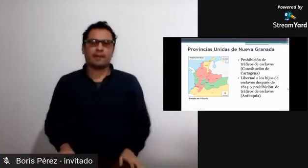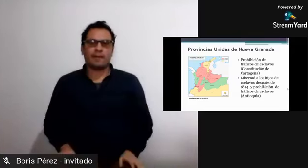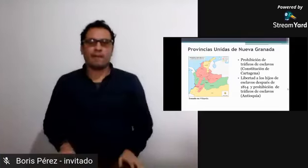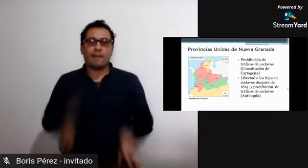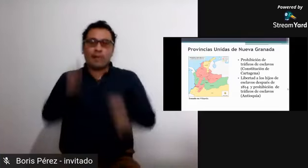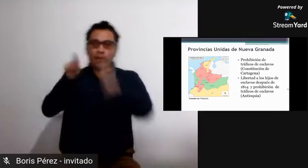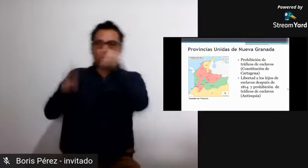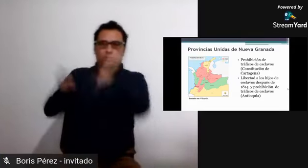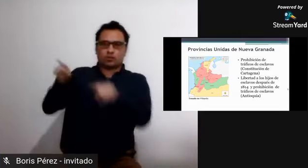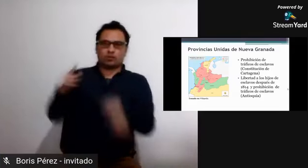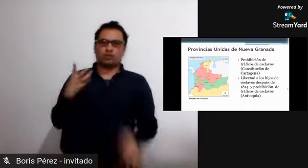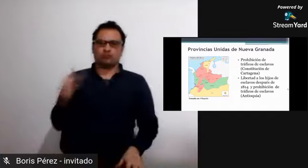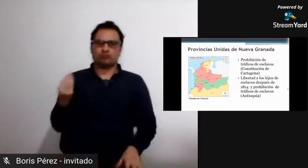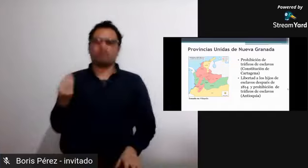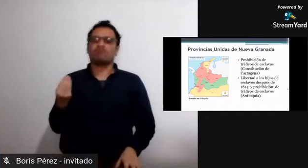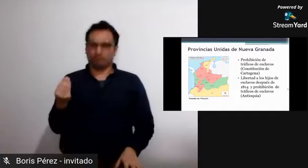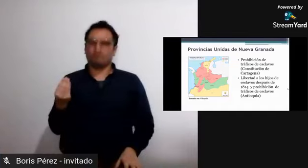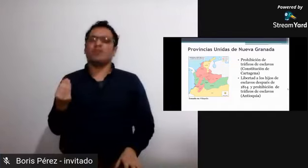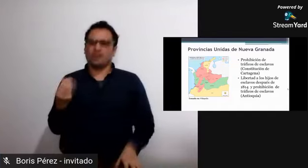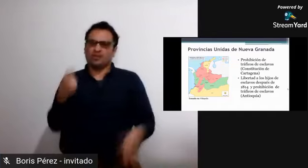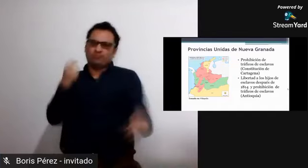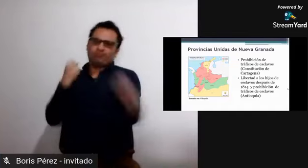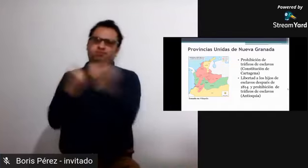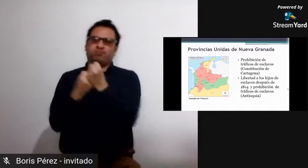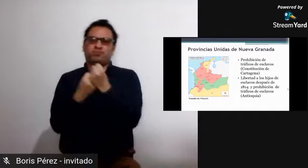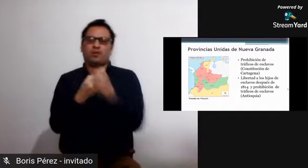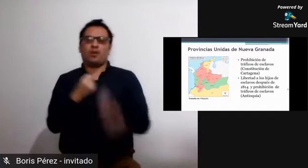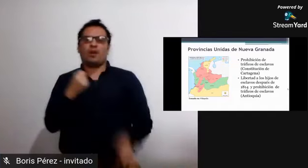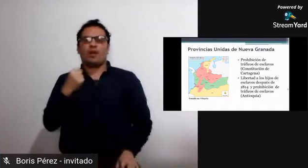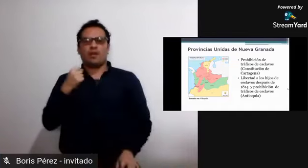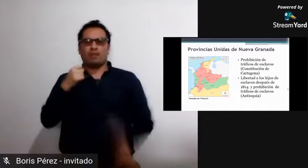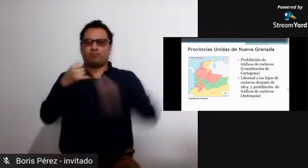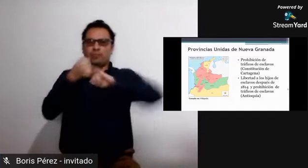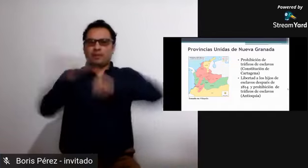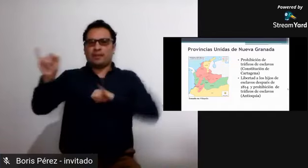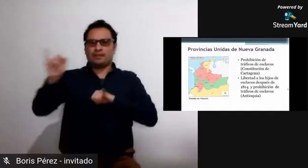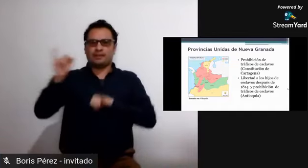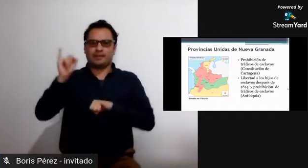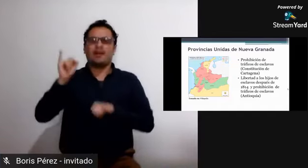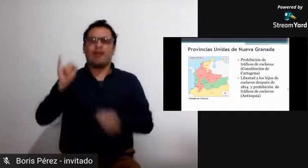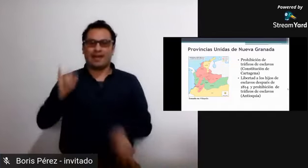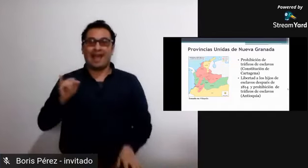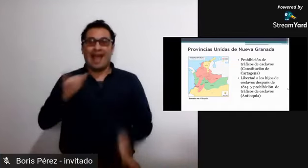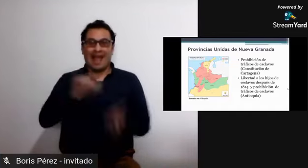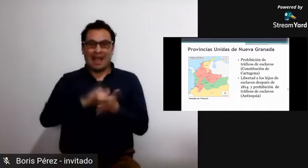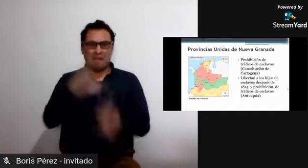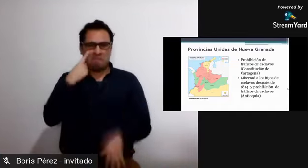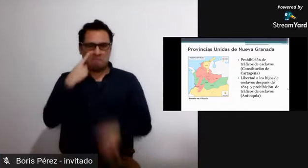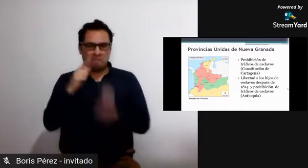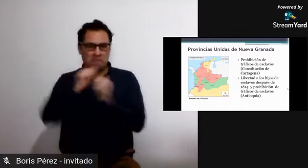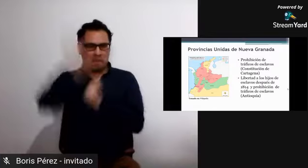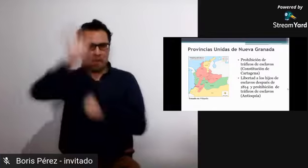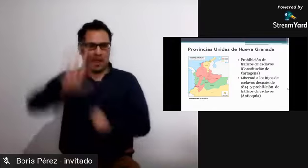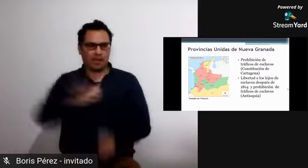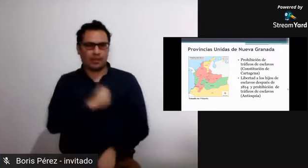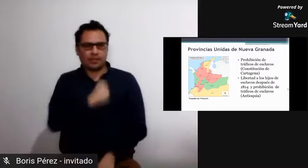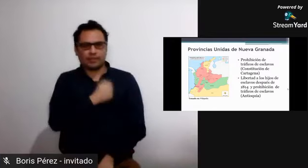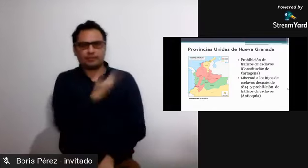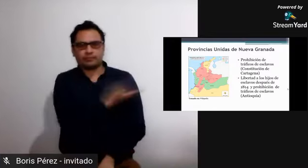Algunos esclavos prefirieron mantenerse neutrales frente a ese conflicto, y otros,